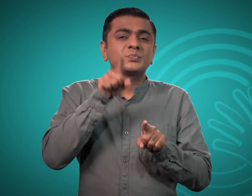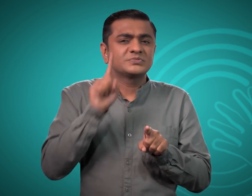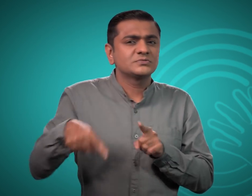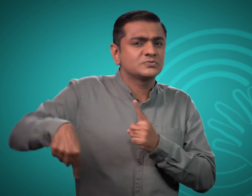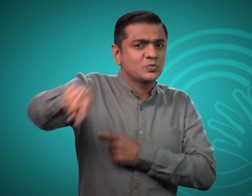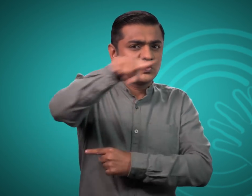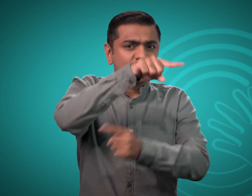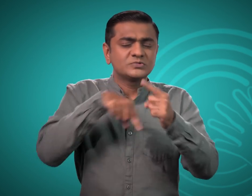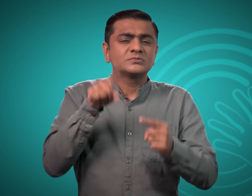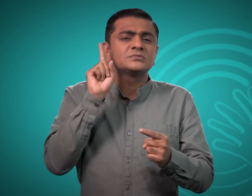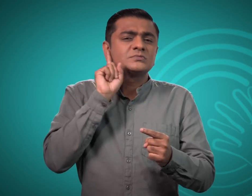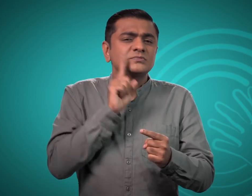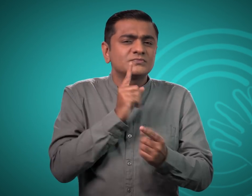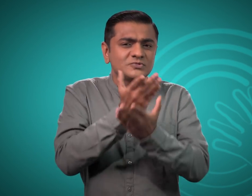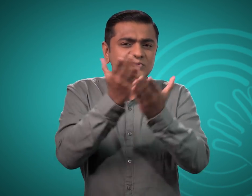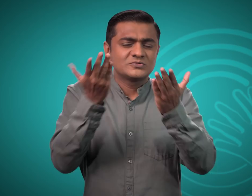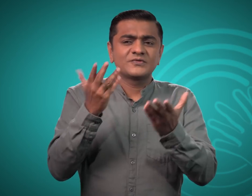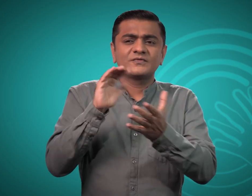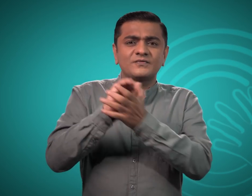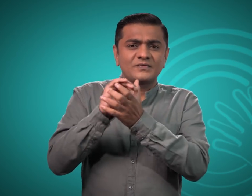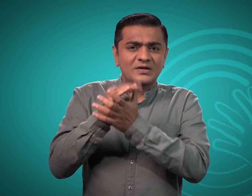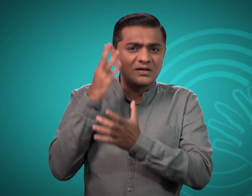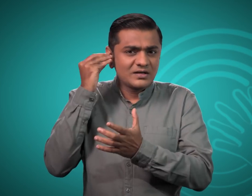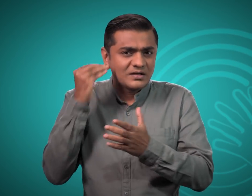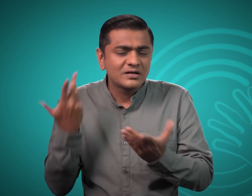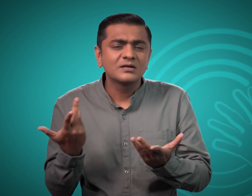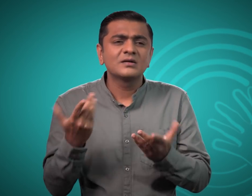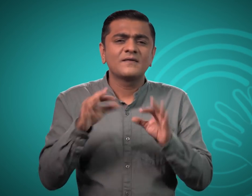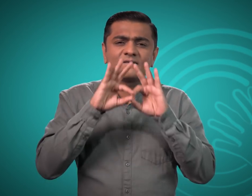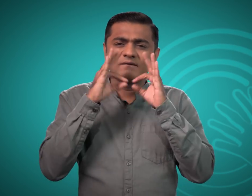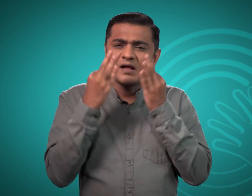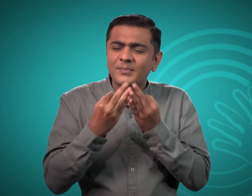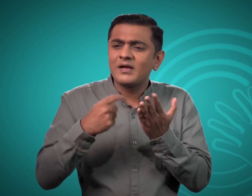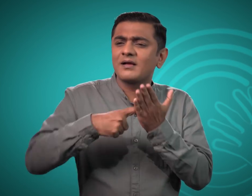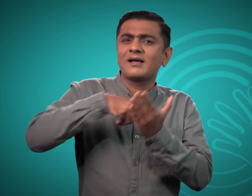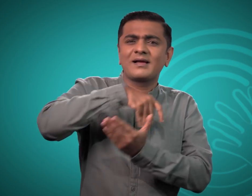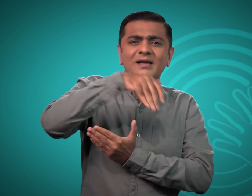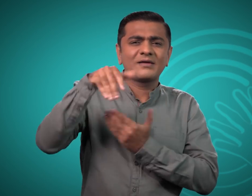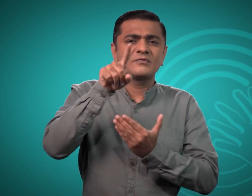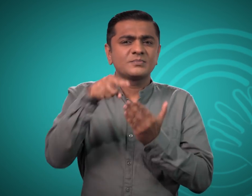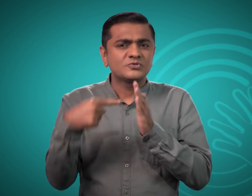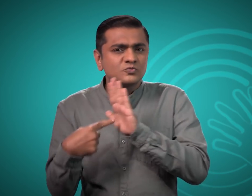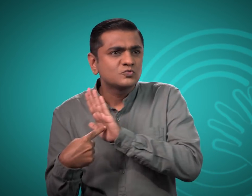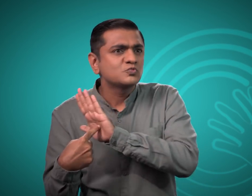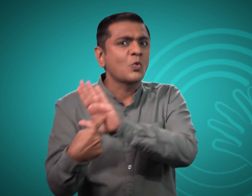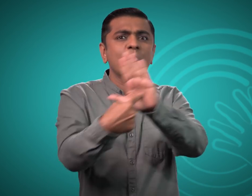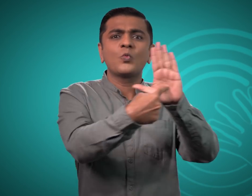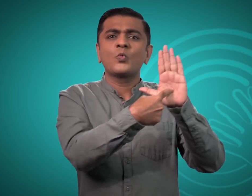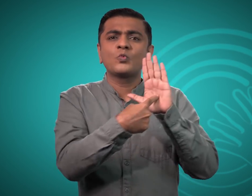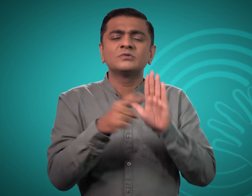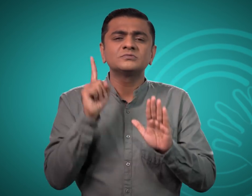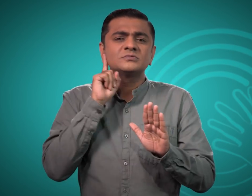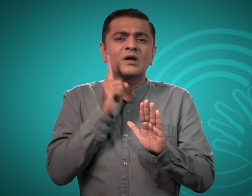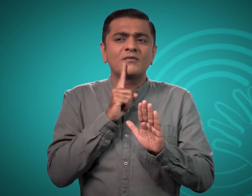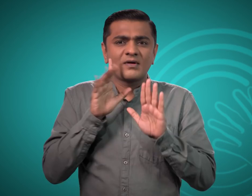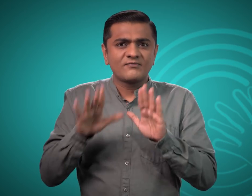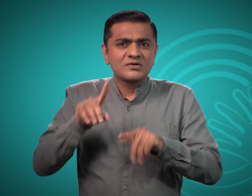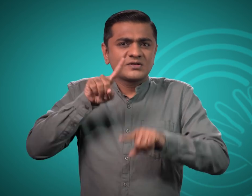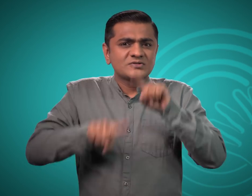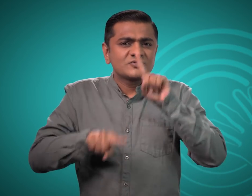अपने कर्णबदीर और सुनने वाले दोस्तों, परिवार और रिष्टेदारों को जरूर बताईए कि कर्णबदीरों